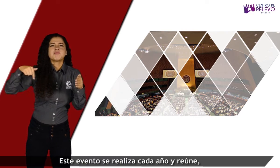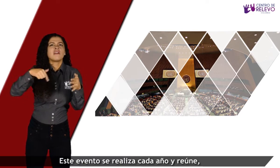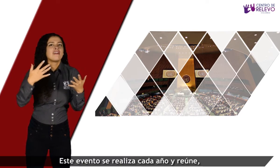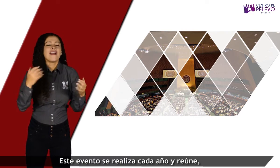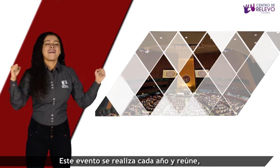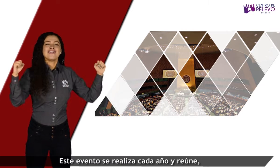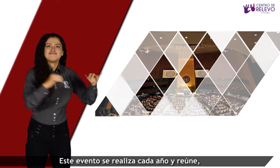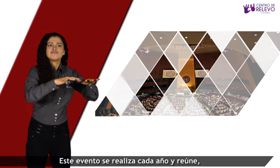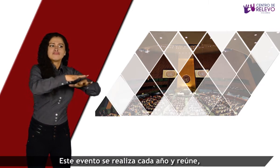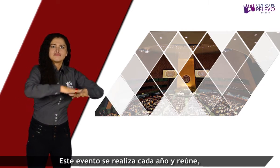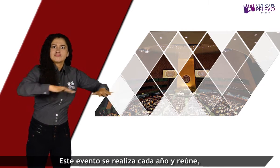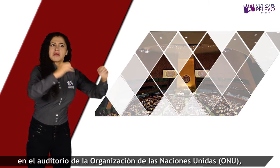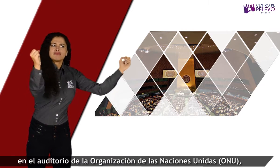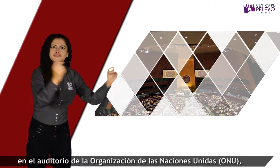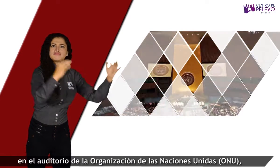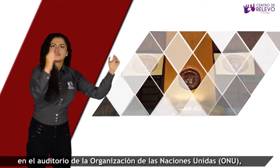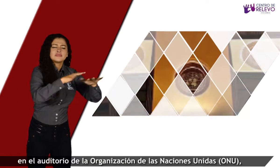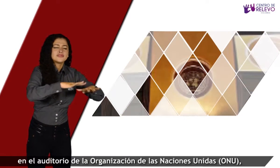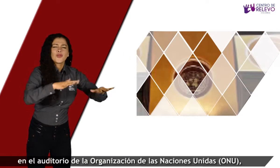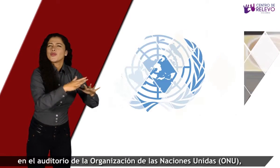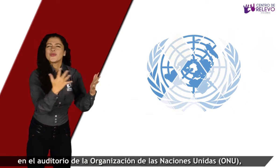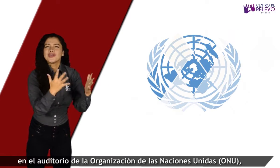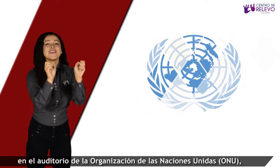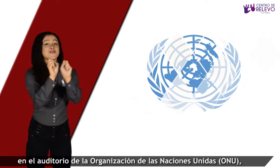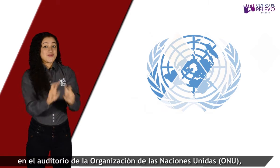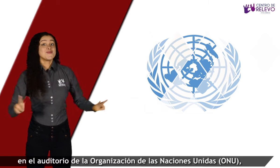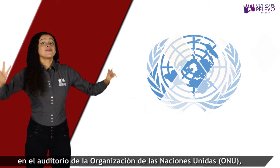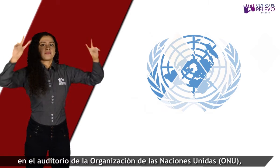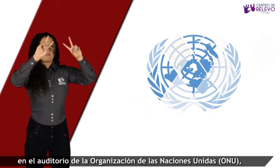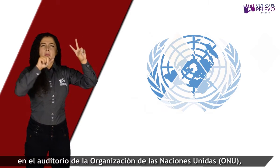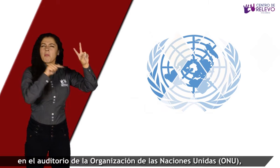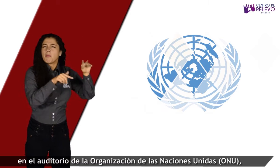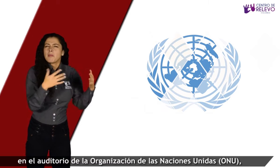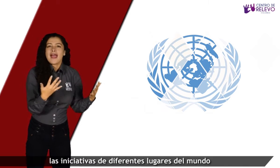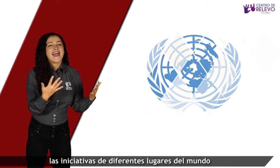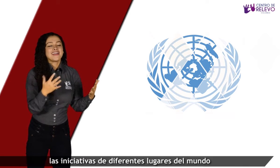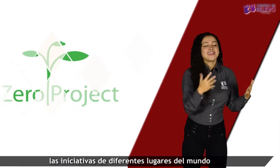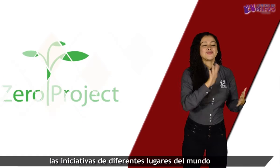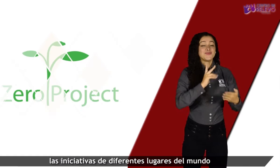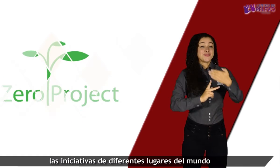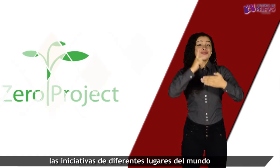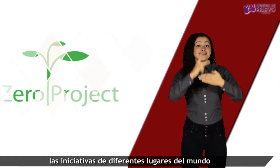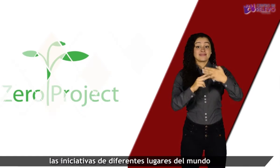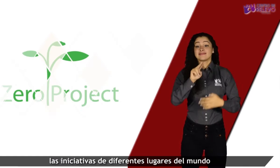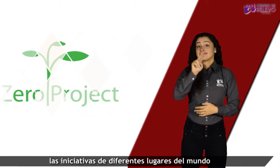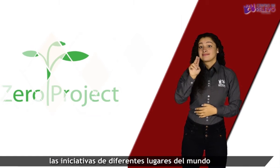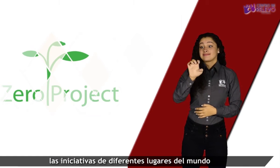Este evento se realiza cada año y reúne en el Auditorio de la Organización de las Naciones Unidas, ONU, las iniciativas de